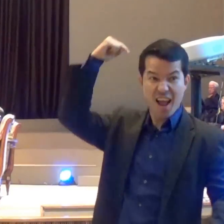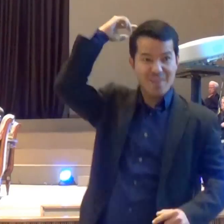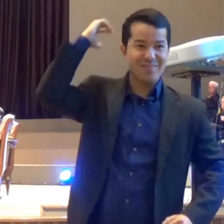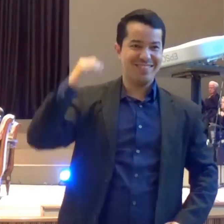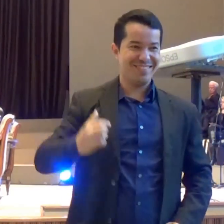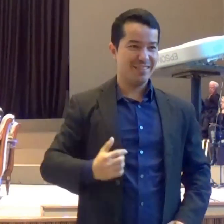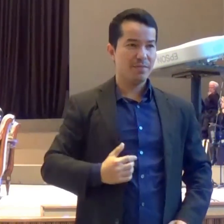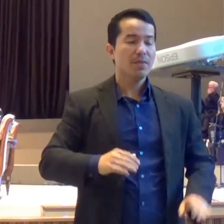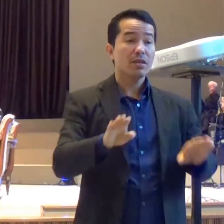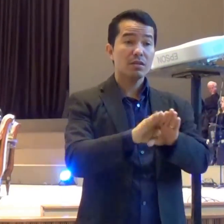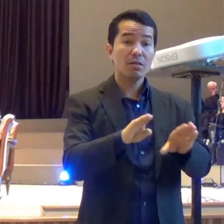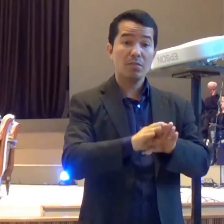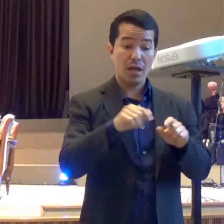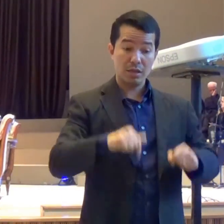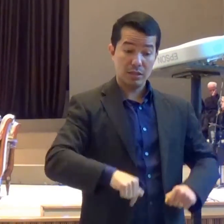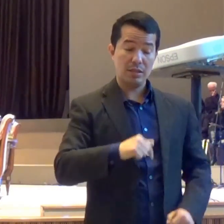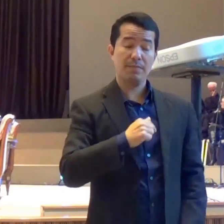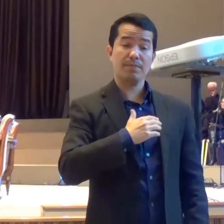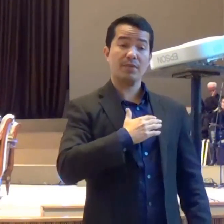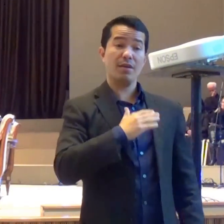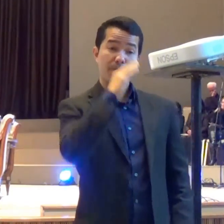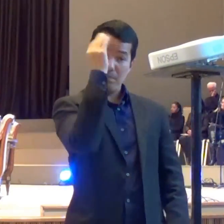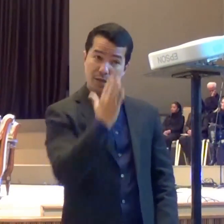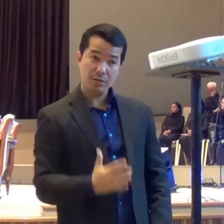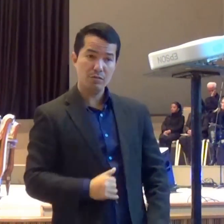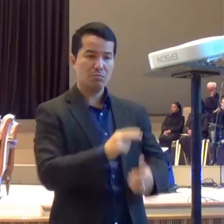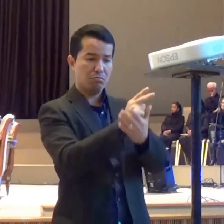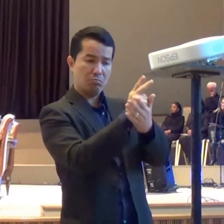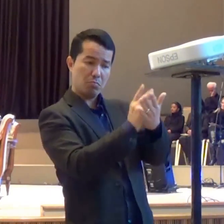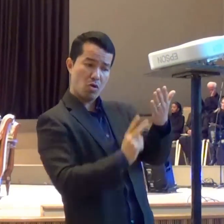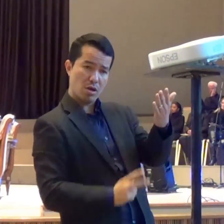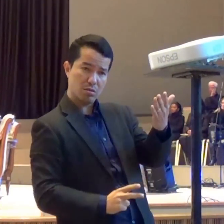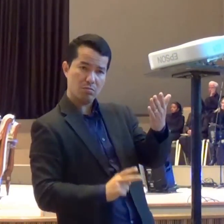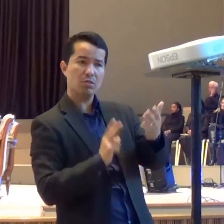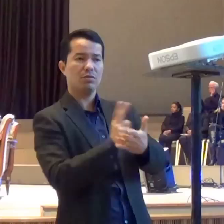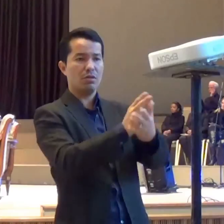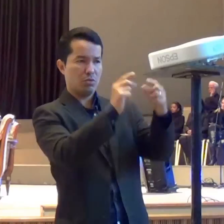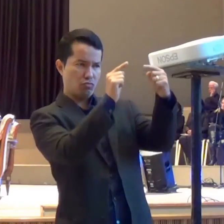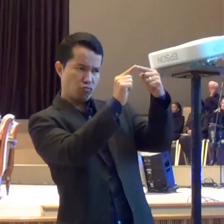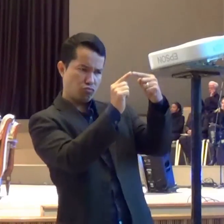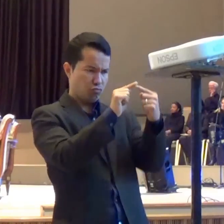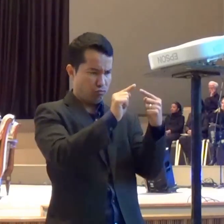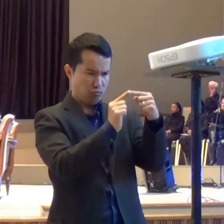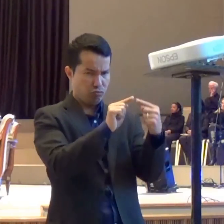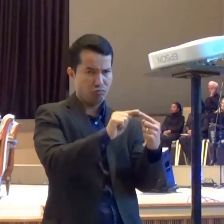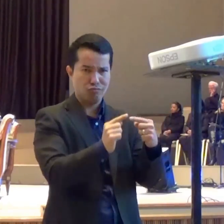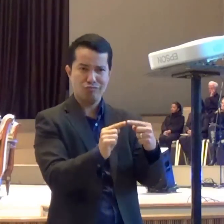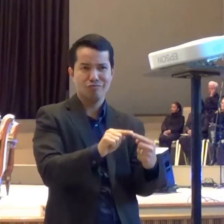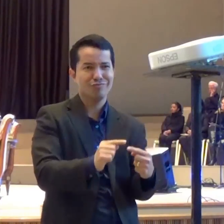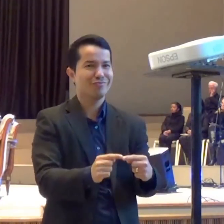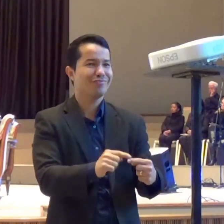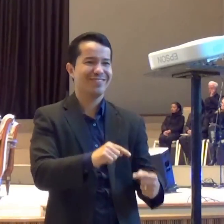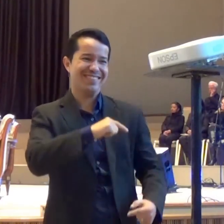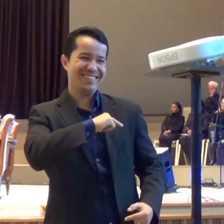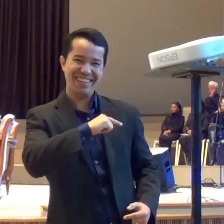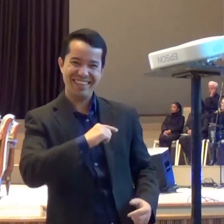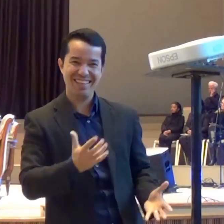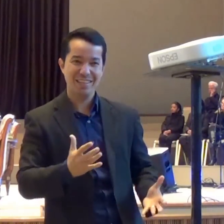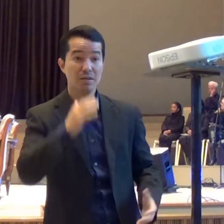Então o que acontece? A rima é uma rima de ideias Então se você vai ler os salmos Você vai perceber que